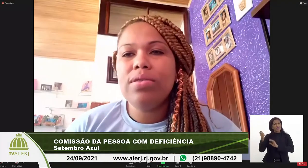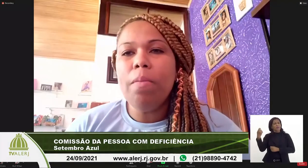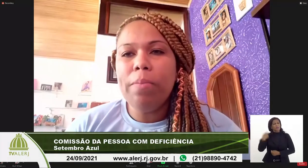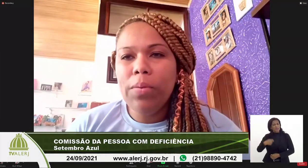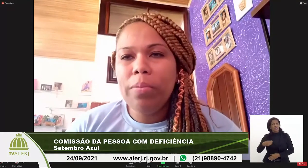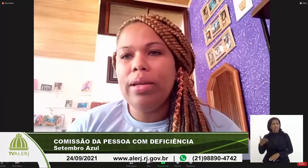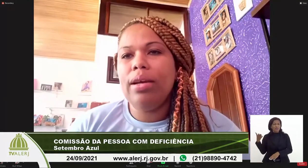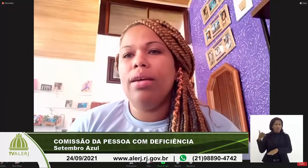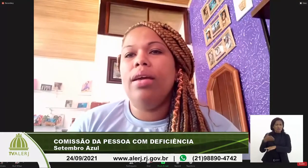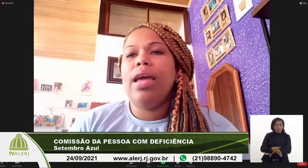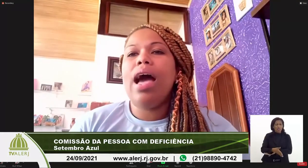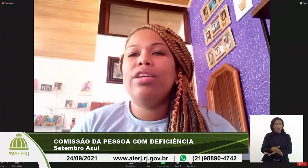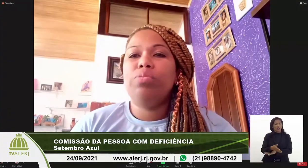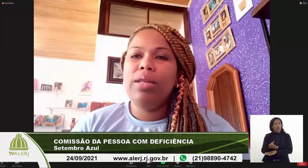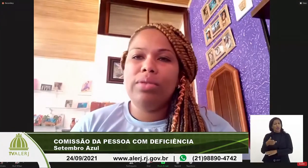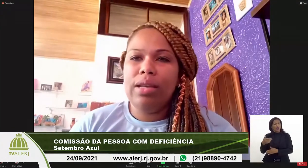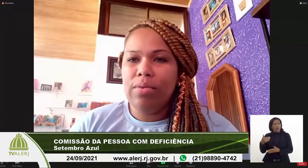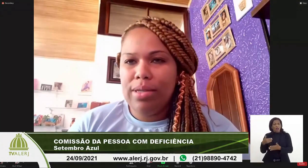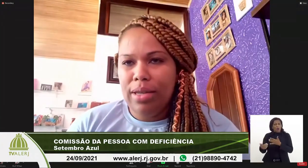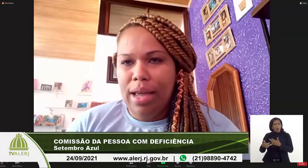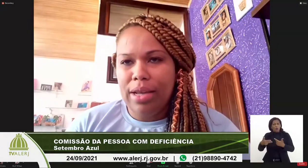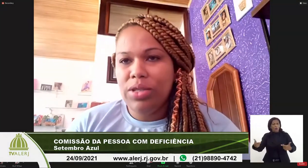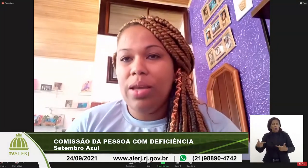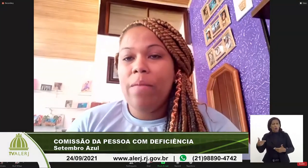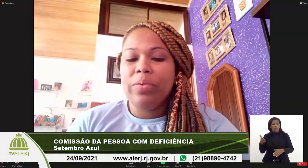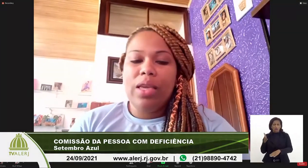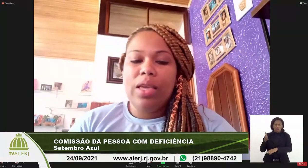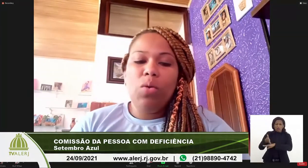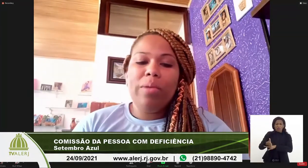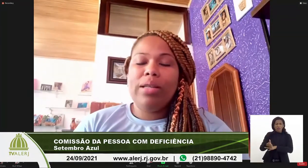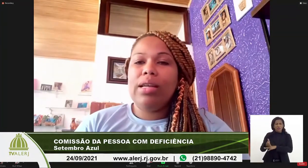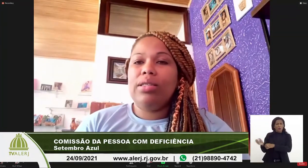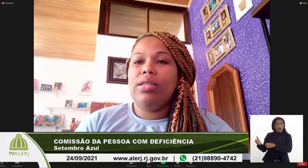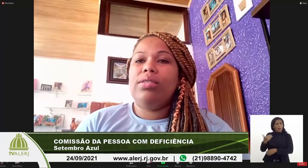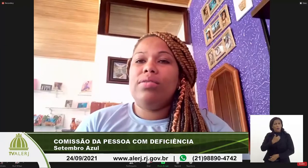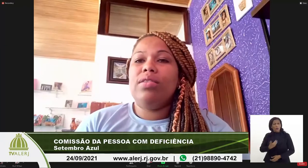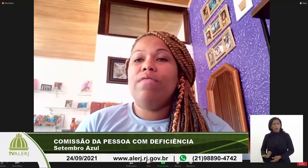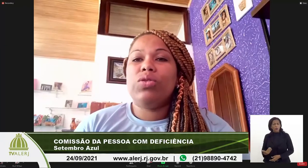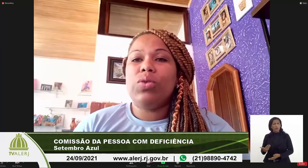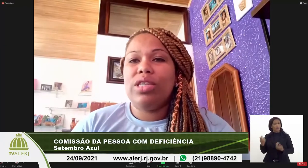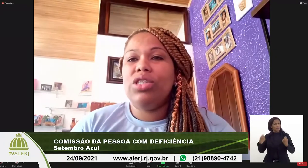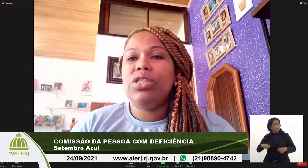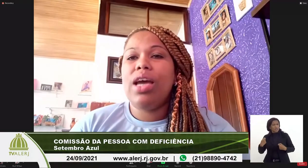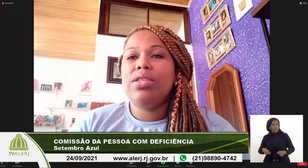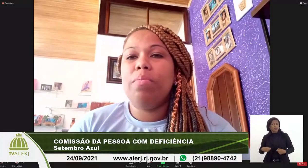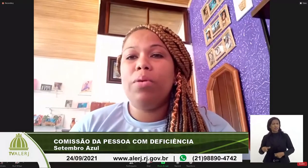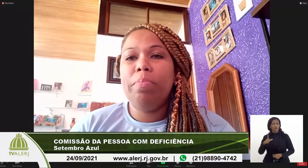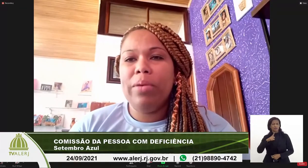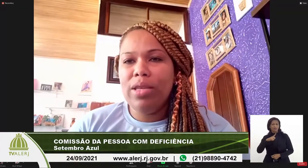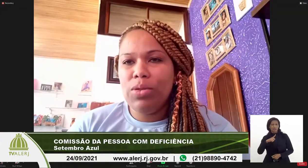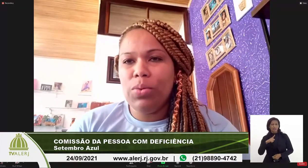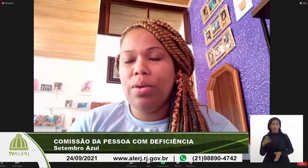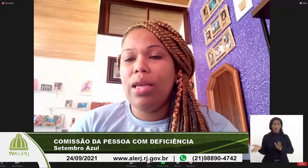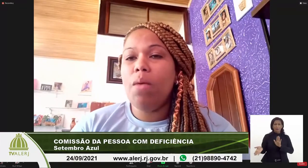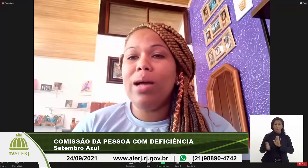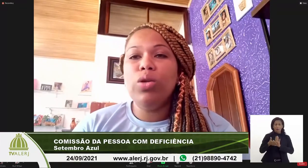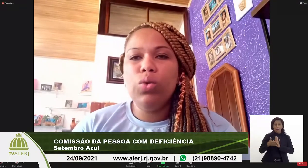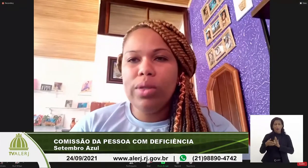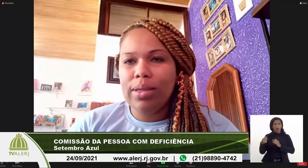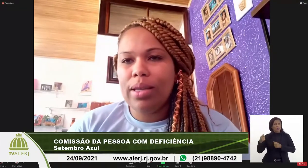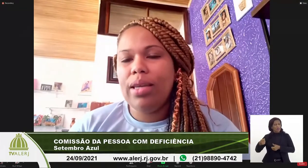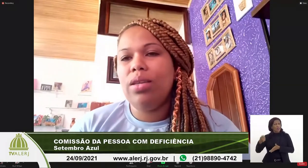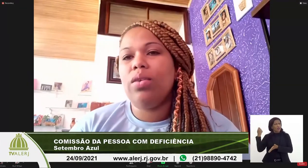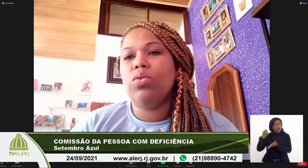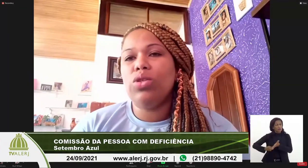intervenção pública a respeito da língua de sinais. e uma das intervenções que a gente acha propício e é uma